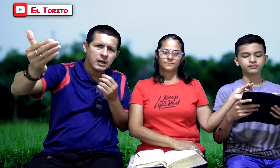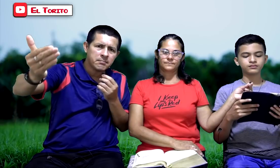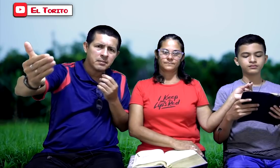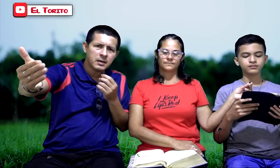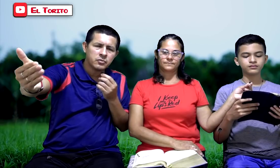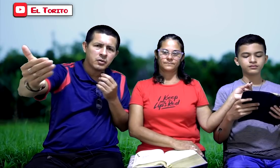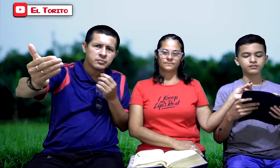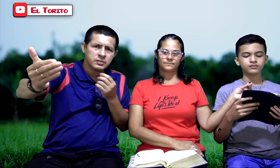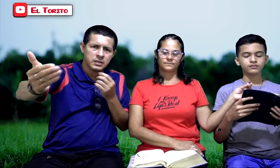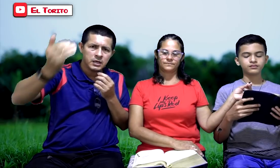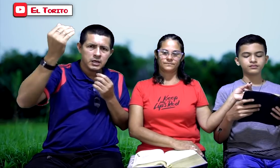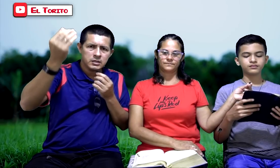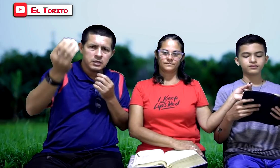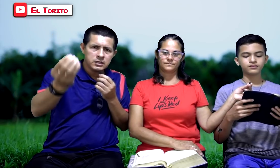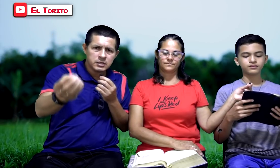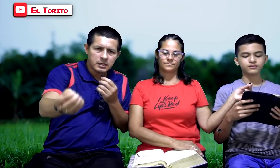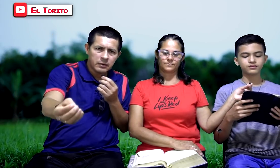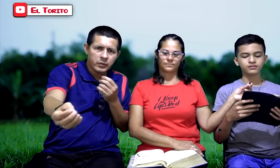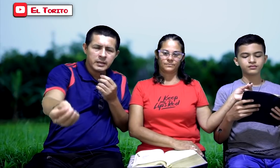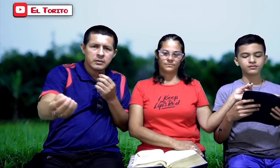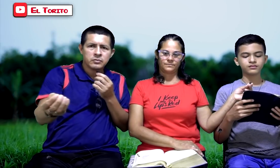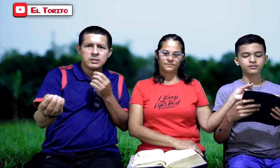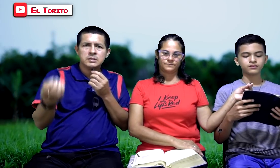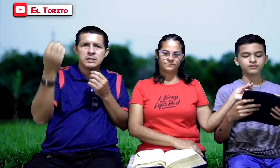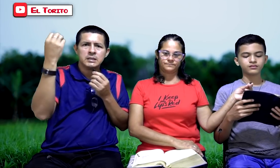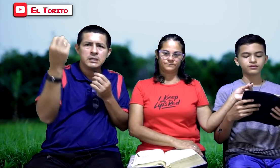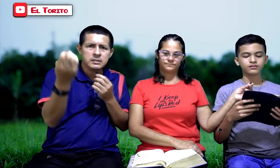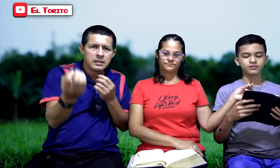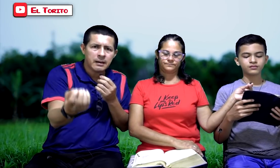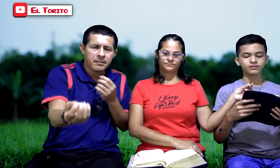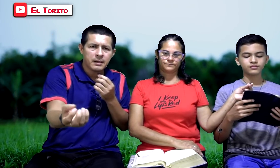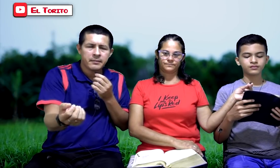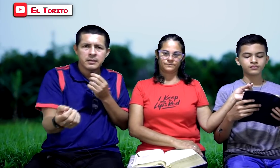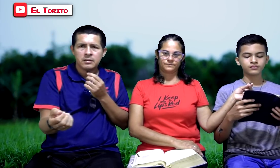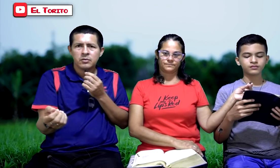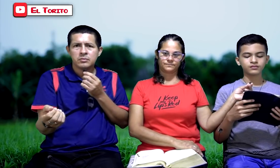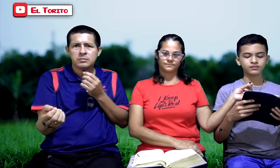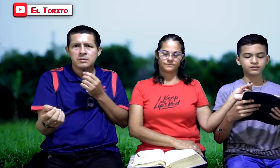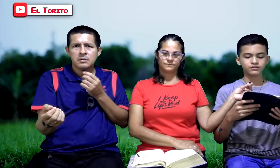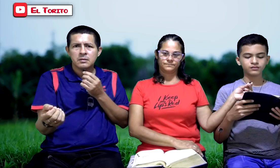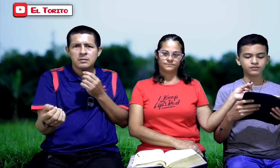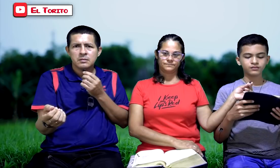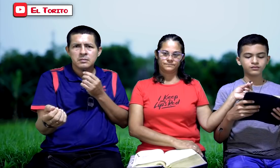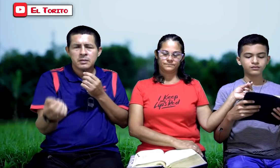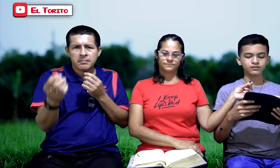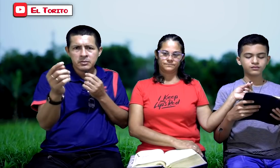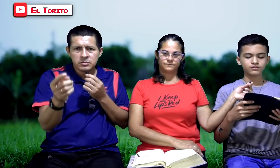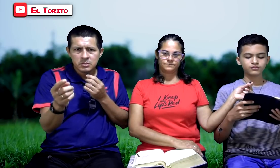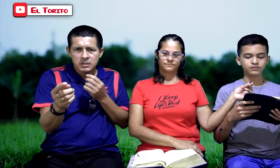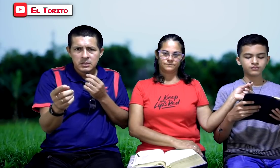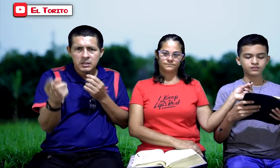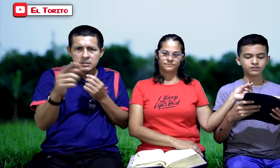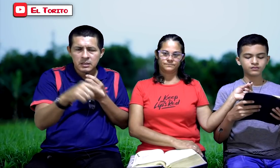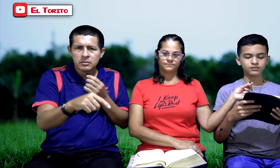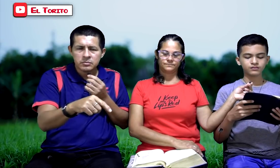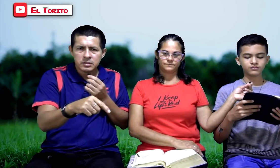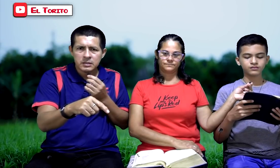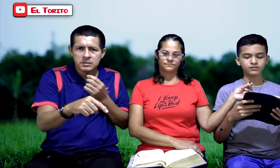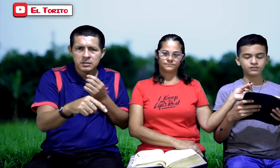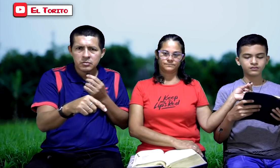amado a ustedes. Dice la buena noticia. Dice la palabra de Dios. Y, hermanos, ¿quiénes están contradiciendo